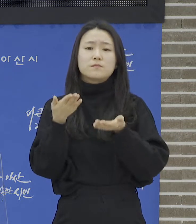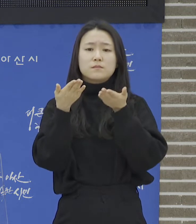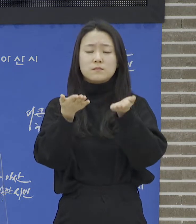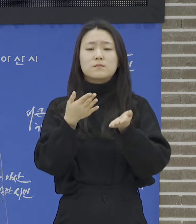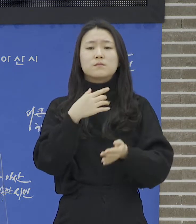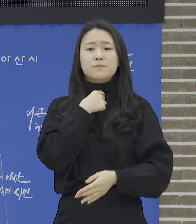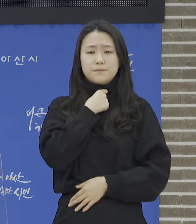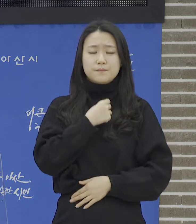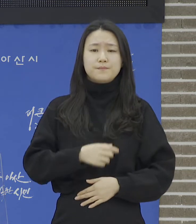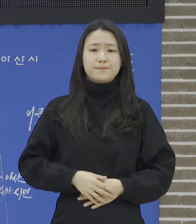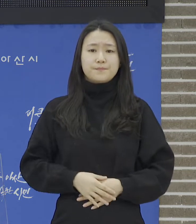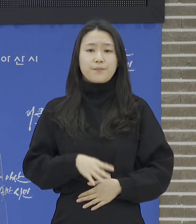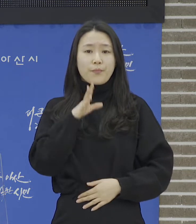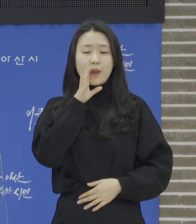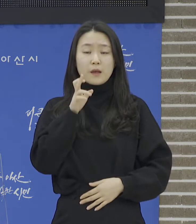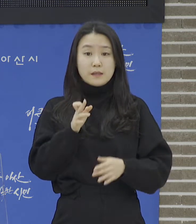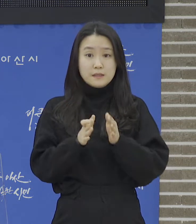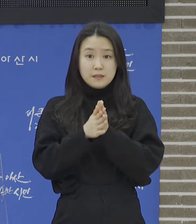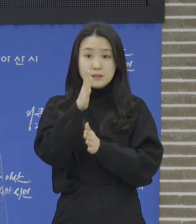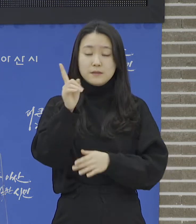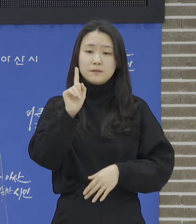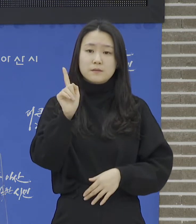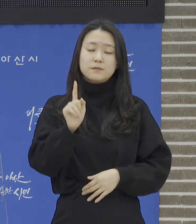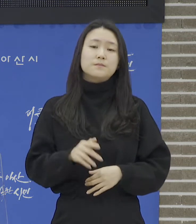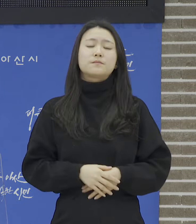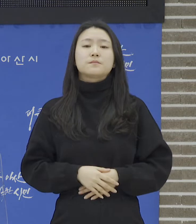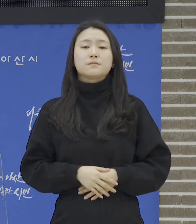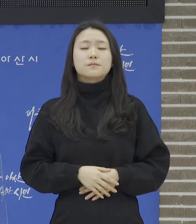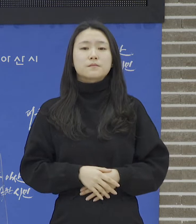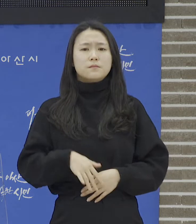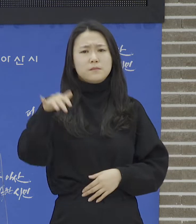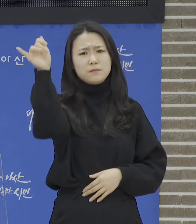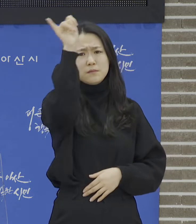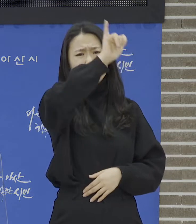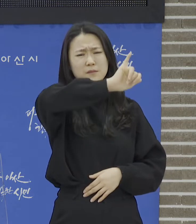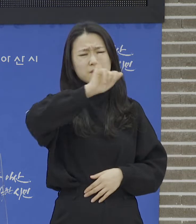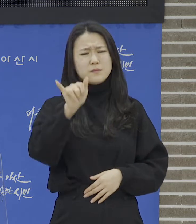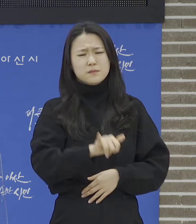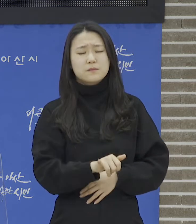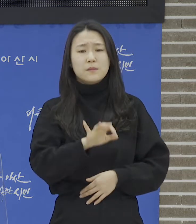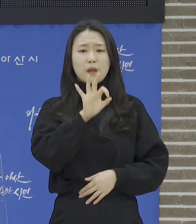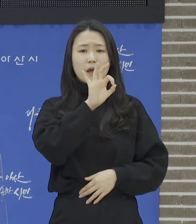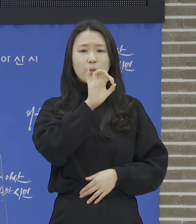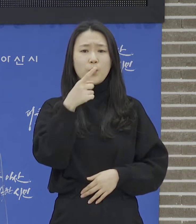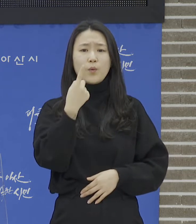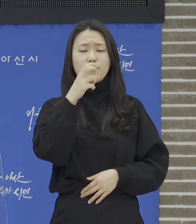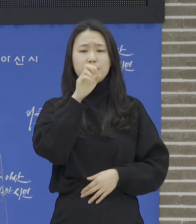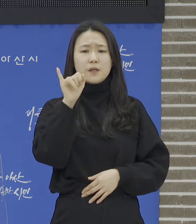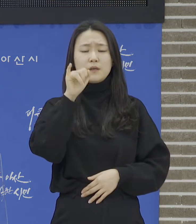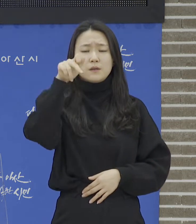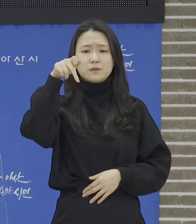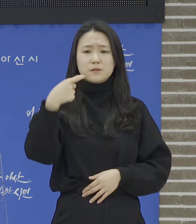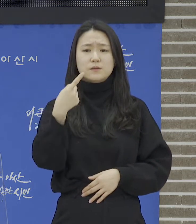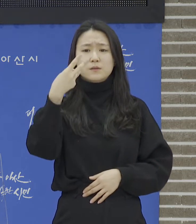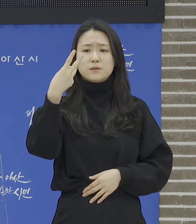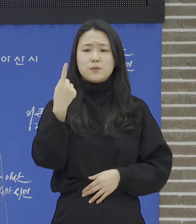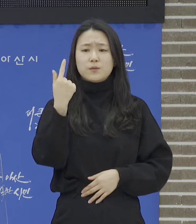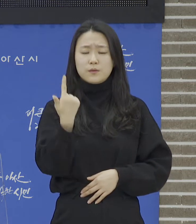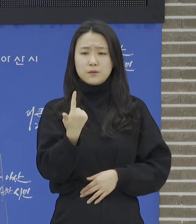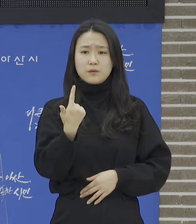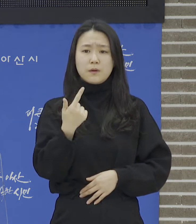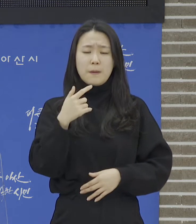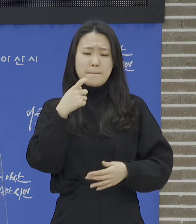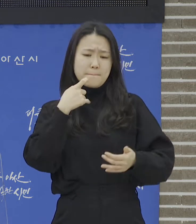전국적으로 코로나19 오미크론 변이 바이러스가 우세종이 돼 확진자가 급증하는 상황에서